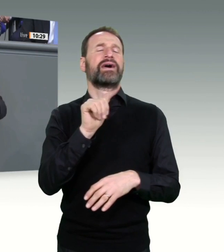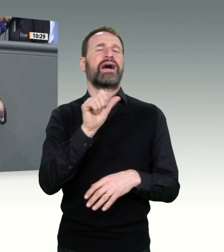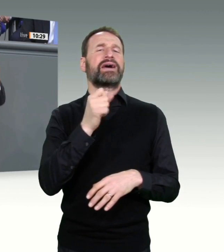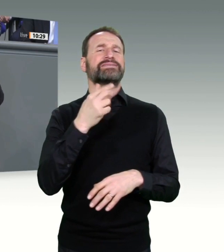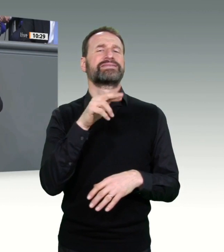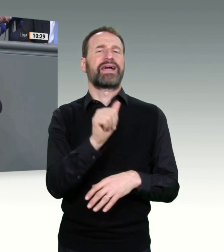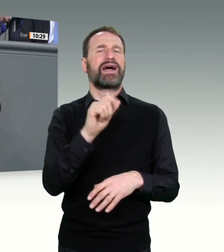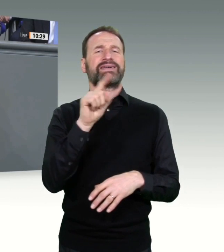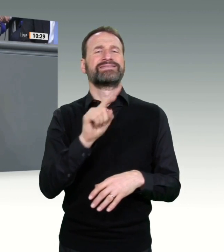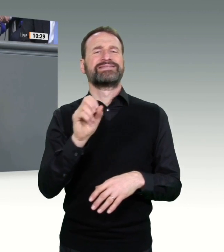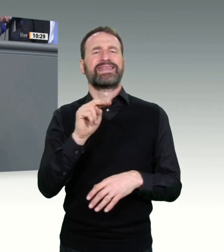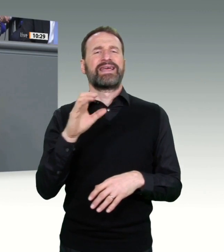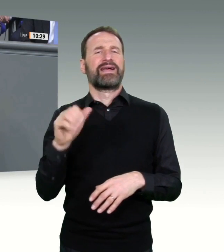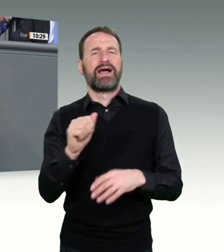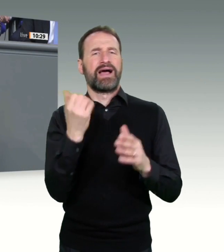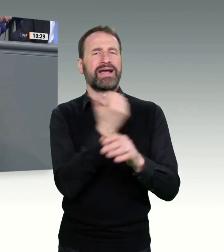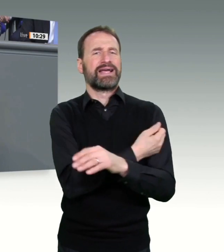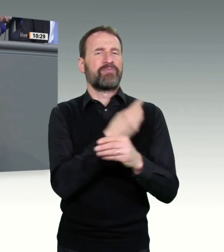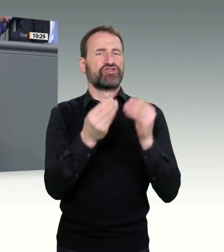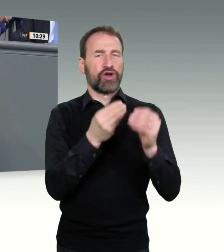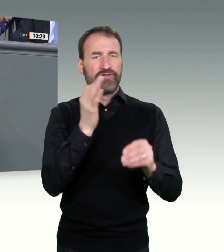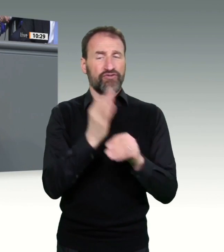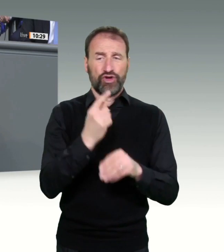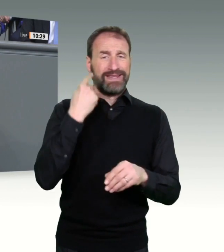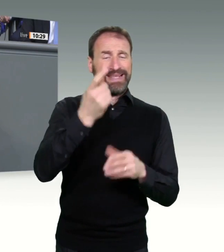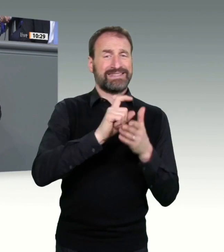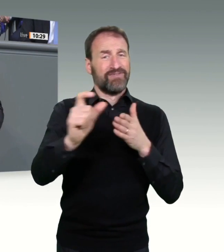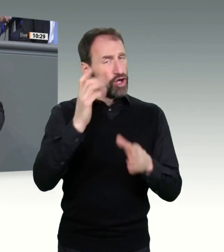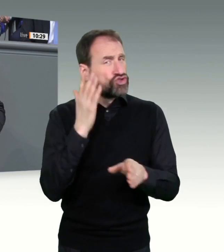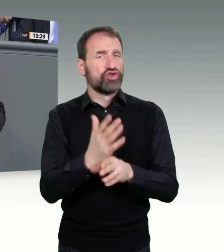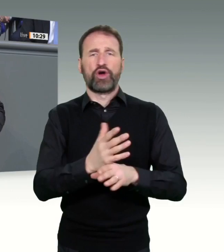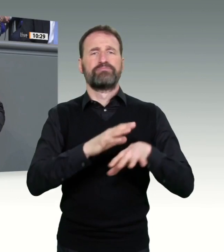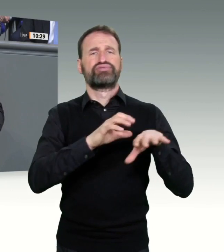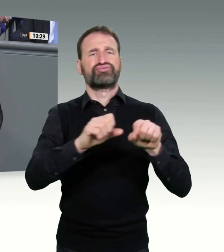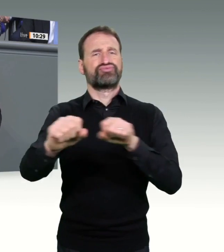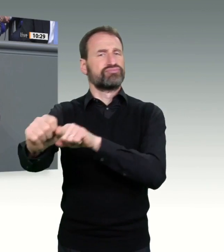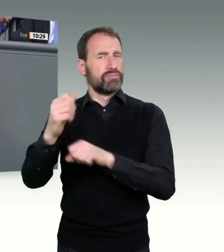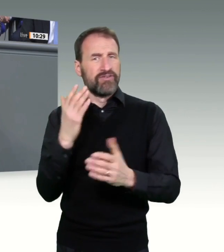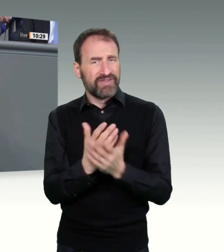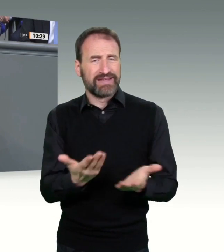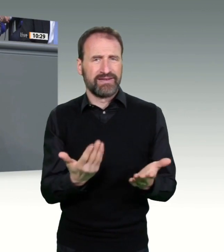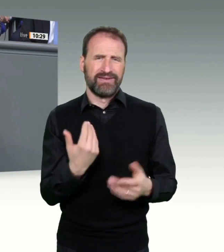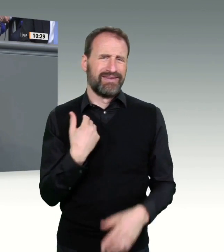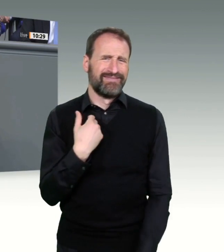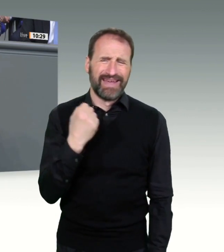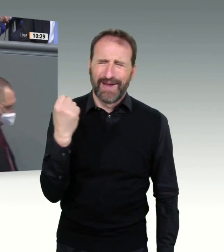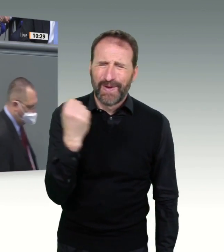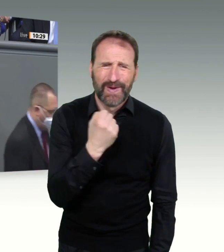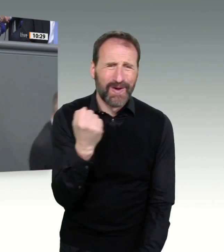Woche belegt haben. Da wäre es ein Treppenwitz, wenn wir jetzt sagen würden, wir machen jetzt wieder ein bundesweites